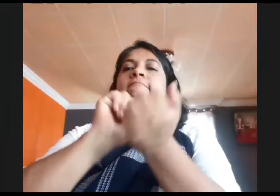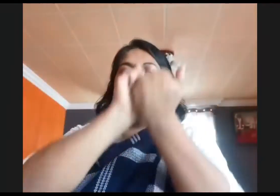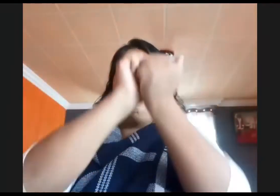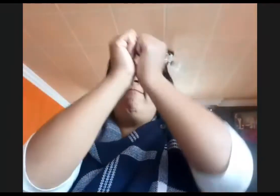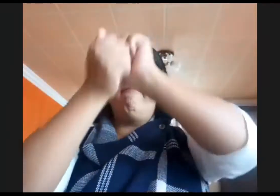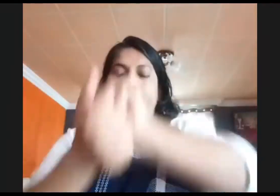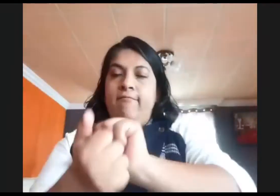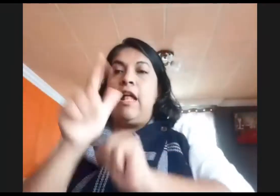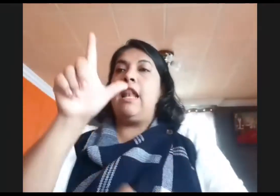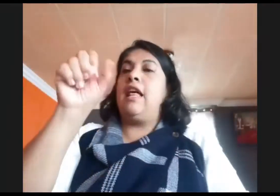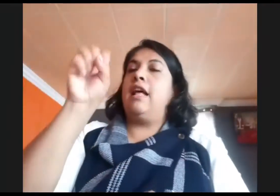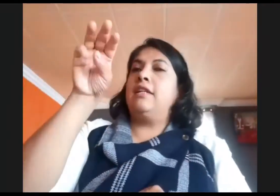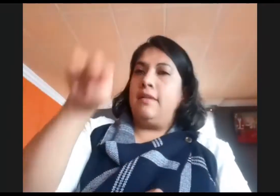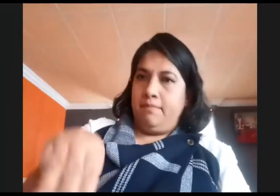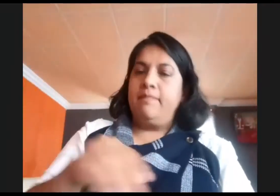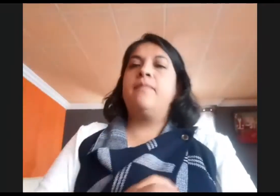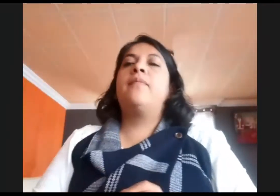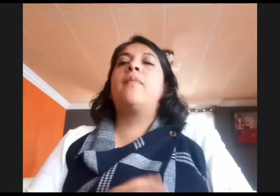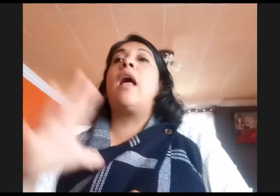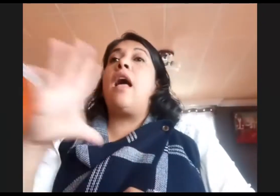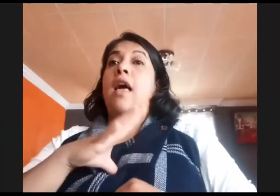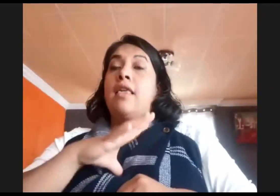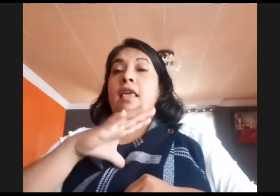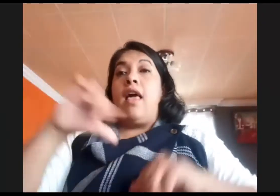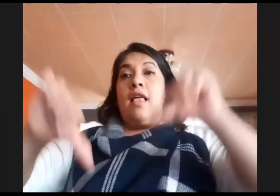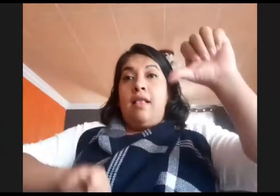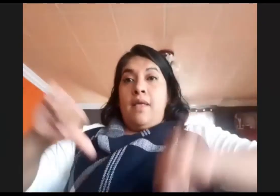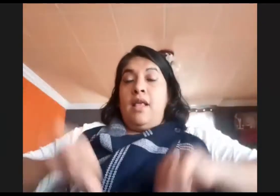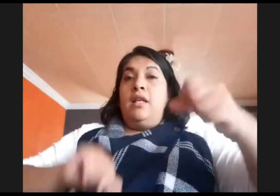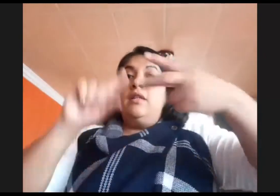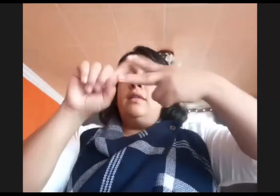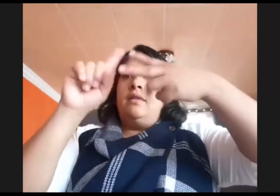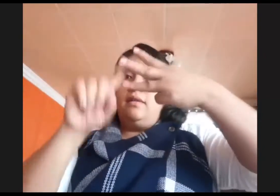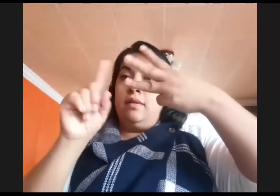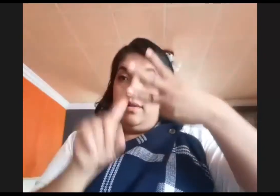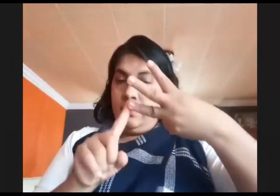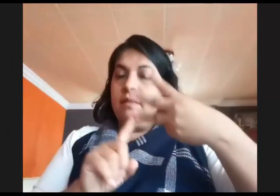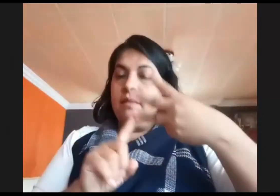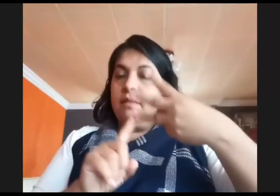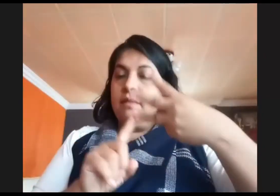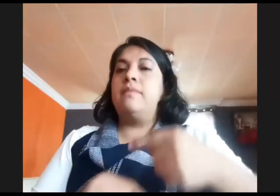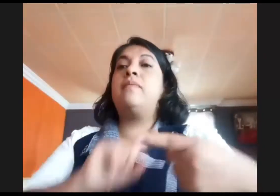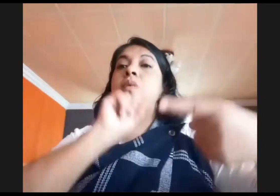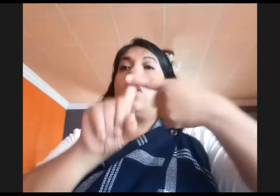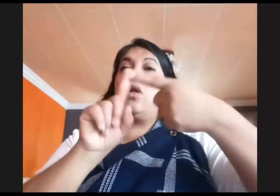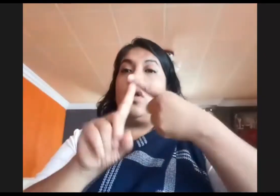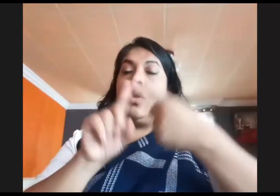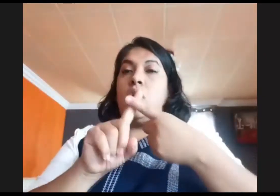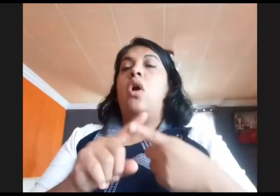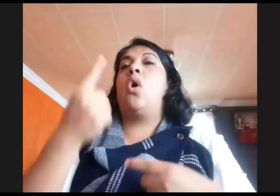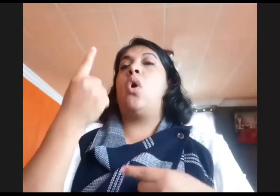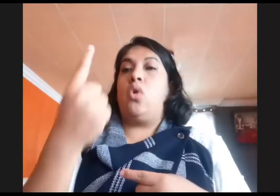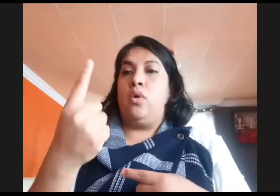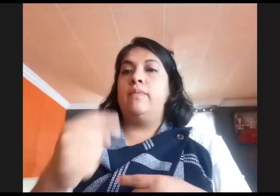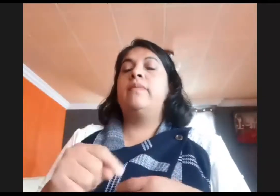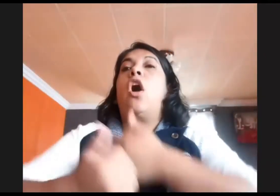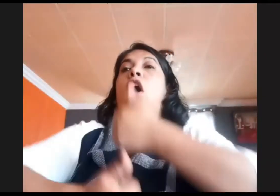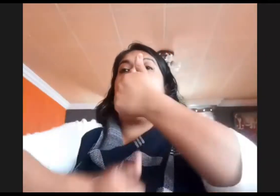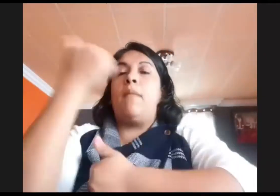solucionar problemas y tomar decisiones utilizando su pensamiento crítico y creativo. Aprender de manera autónoma y muestra